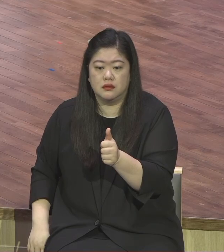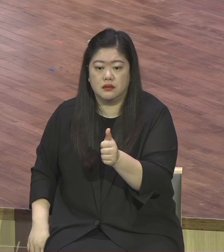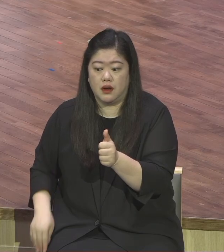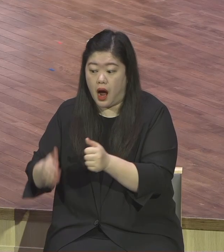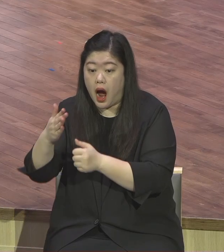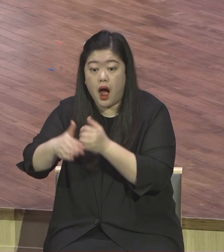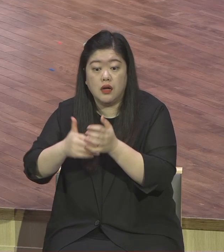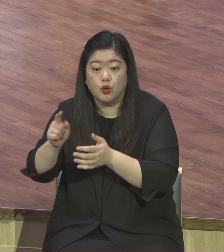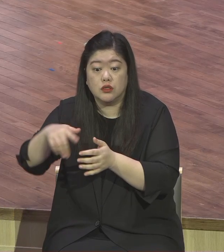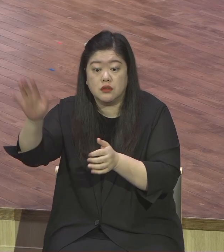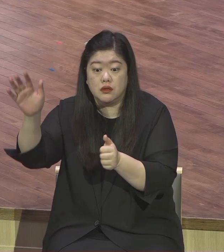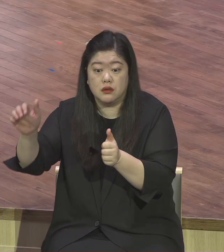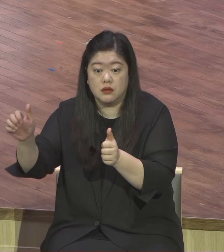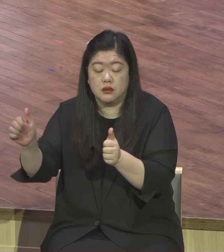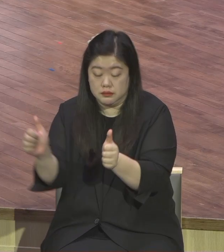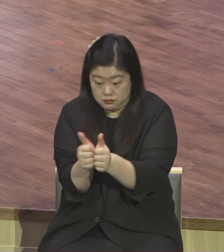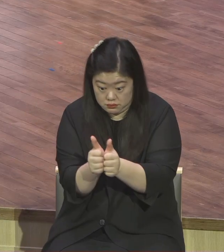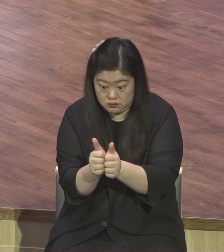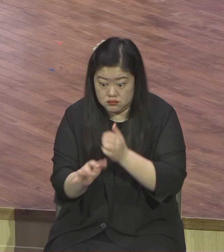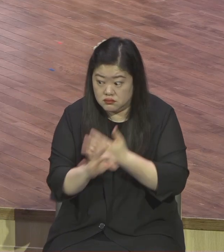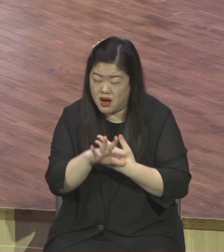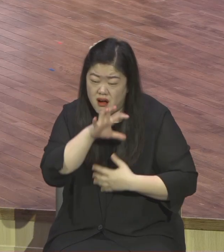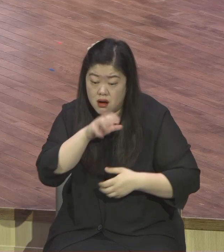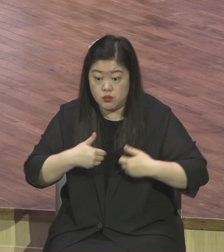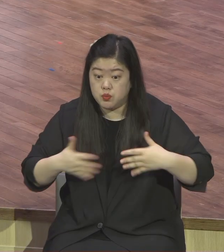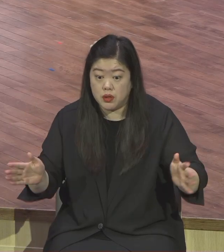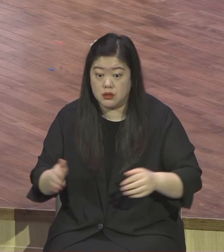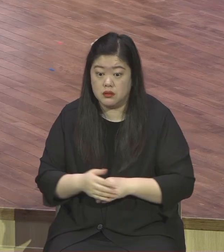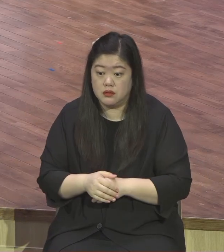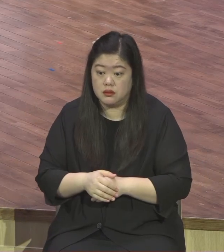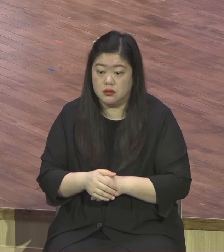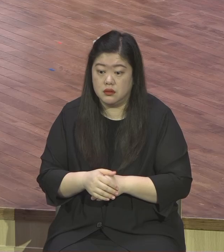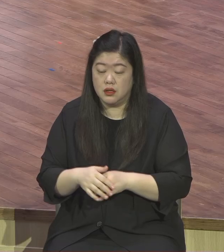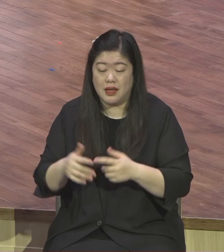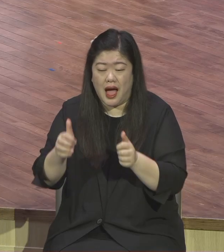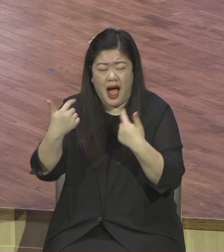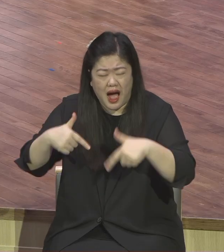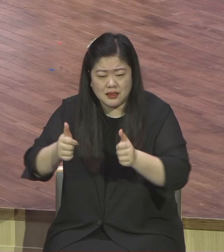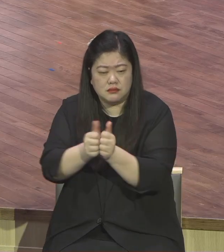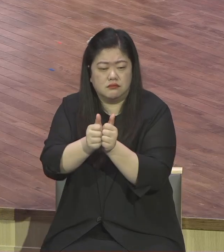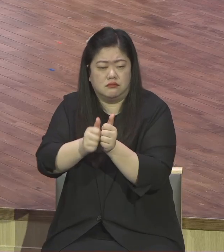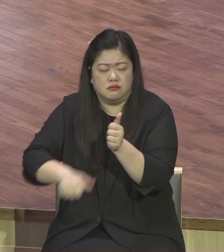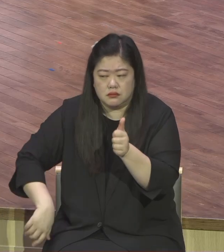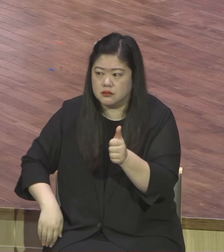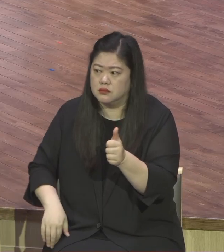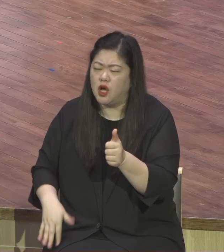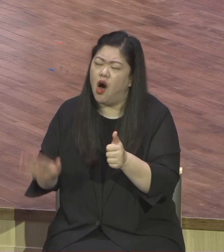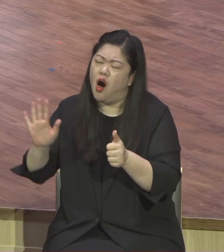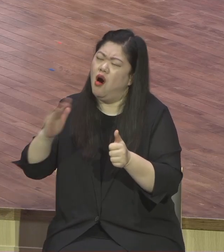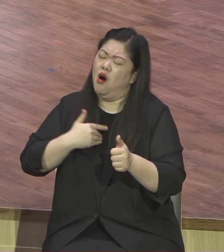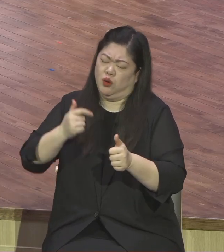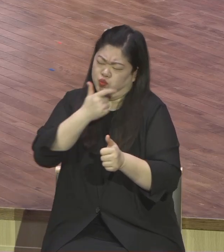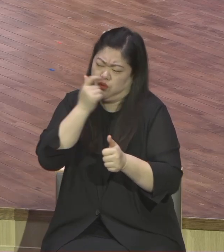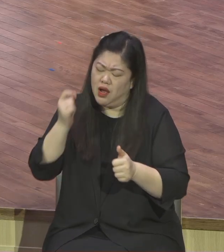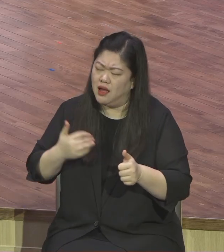빠졌어 우리가 우리가 무슨 힘이 있어서 우리 기관이 우리 부스가 우리 구역이 무슨